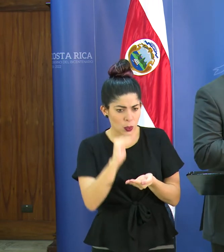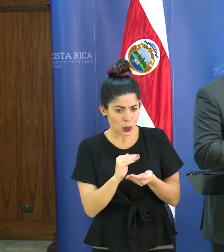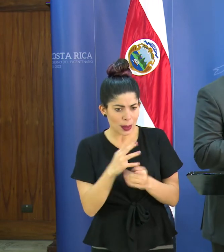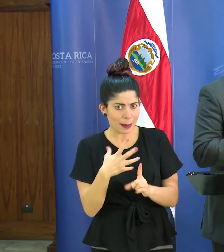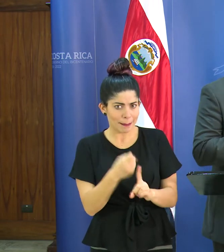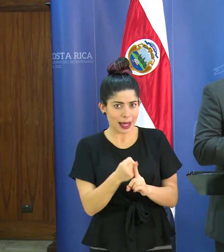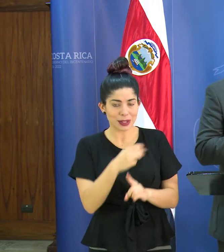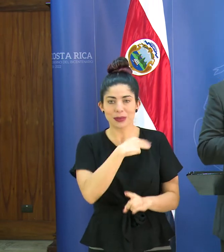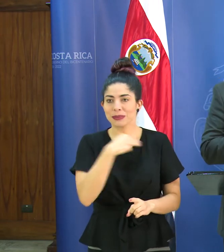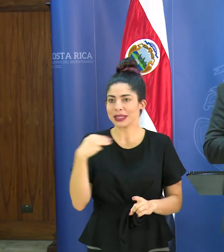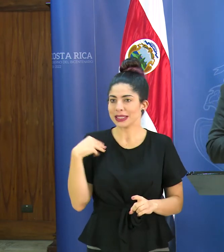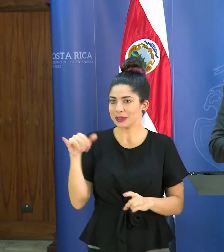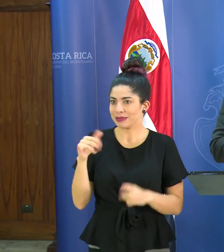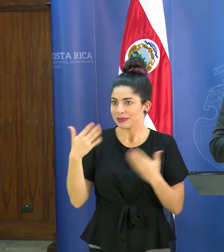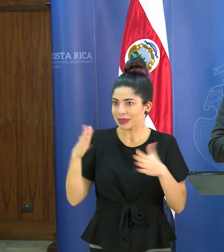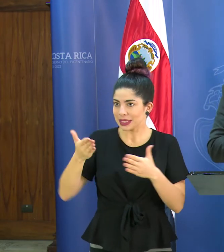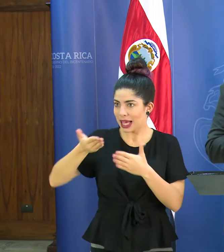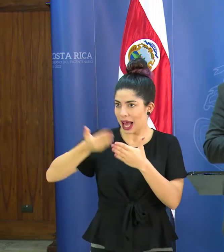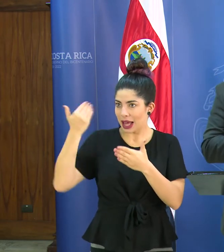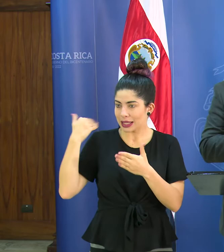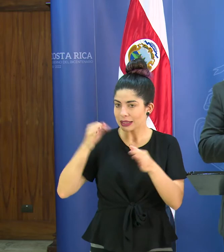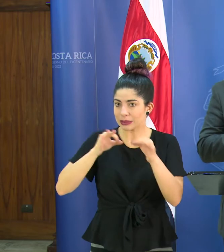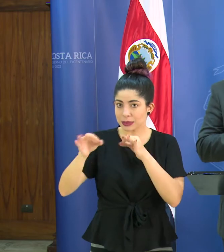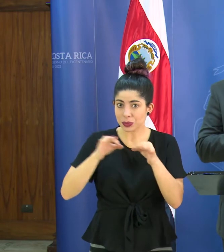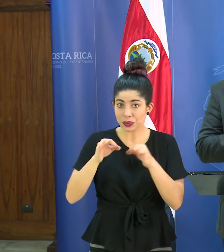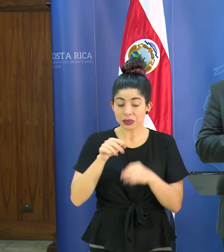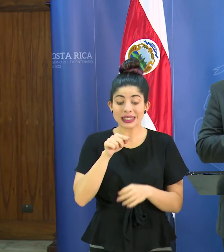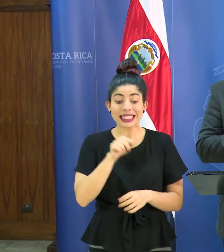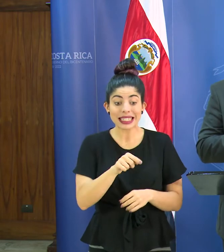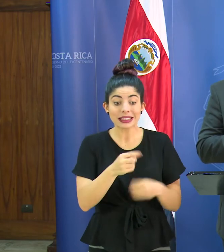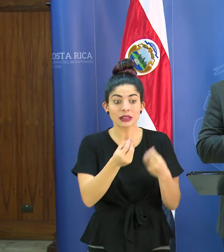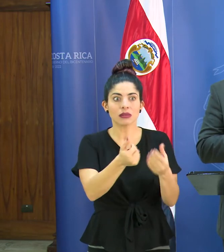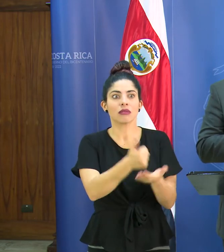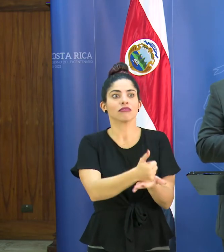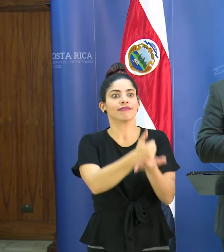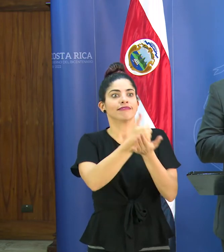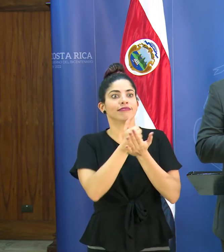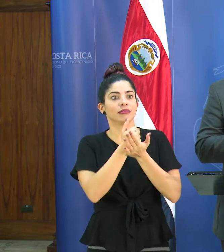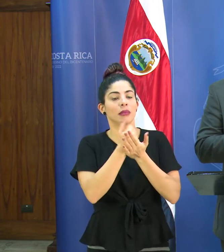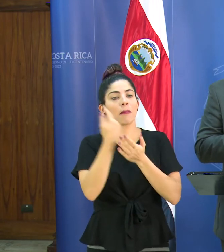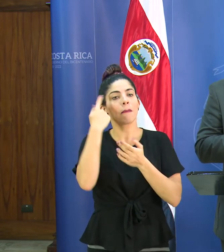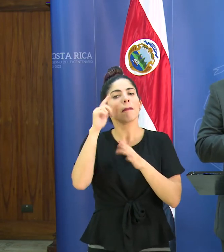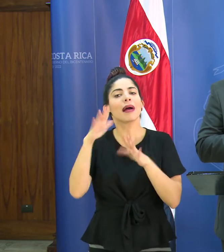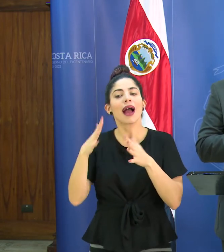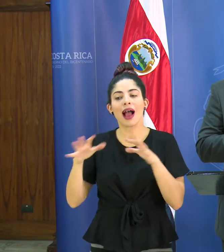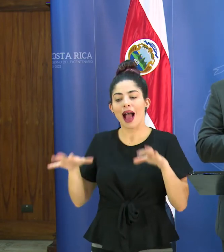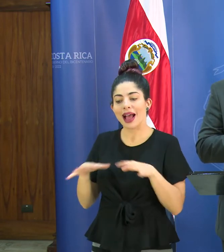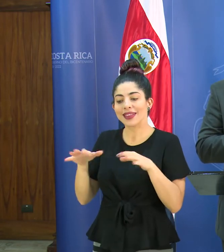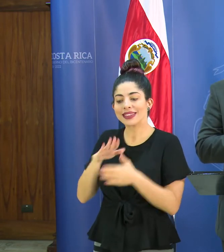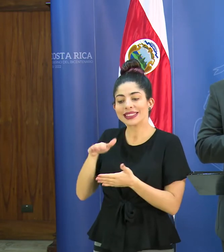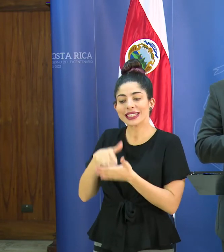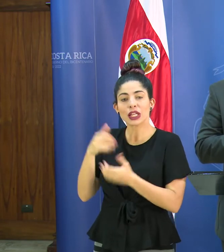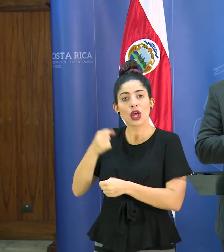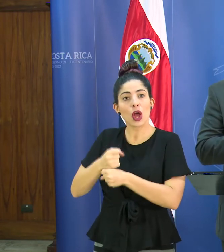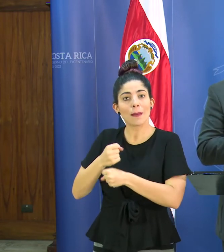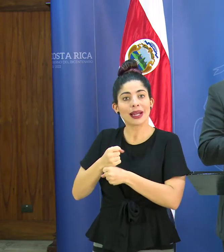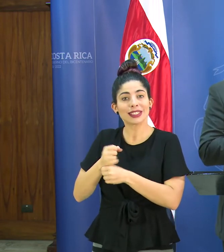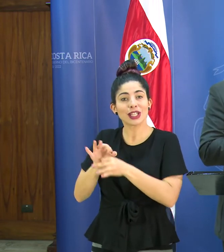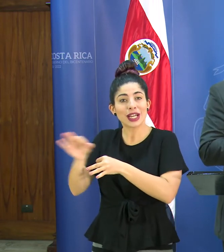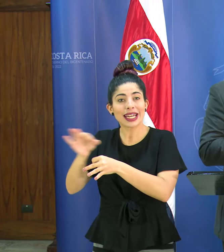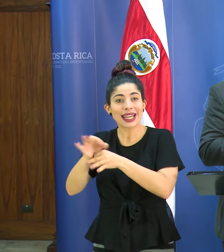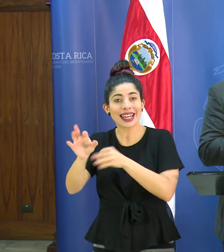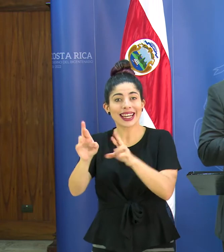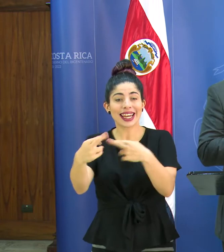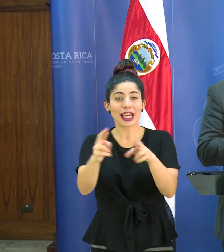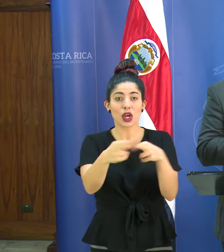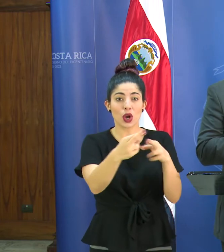también el ministro nos ha establecido esto nos ha permitido activar por ejemplo los centros de operaciones de nivel regional el